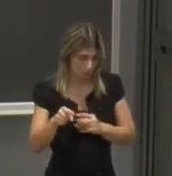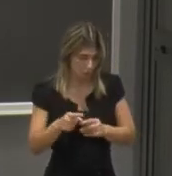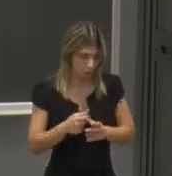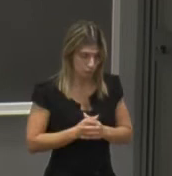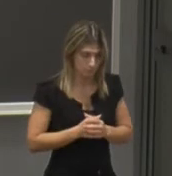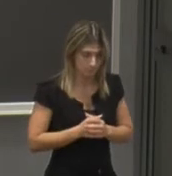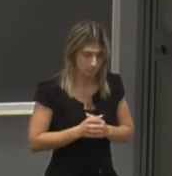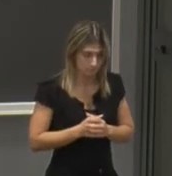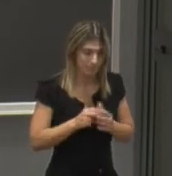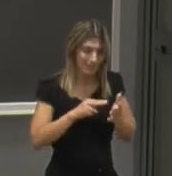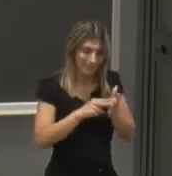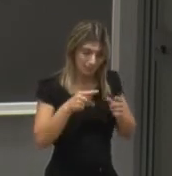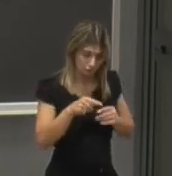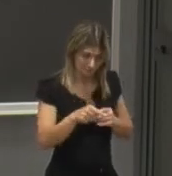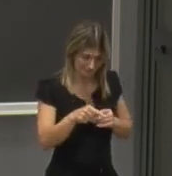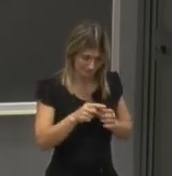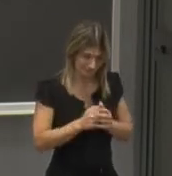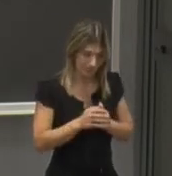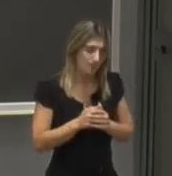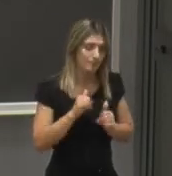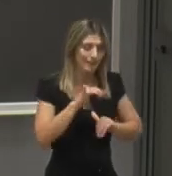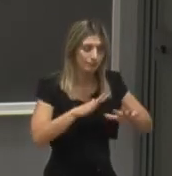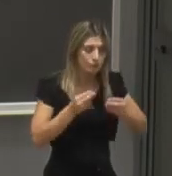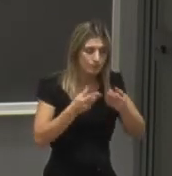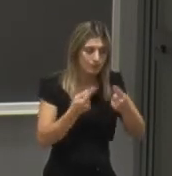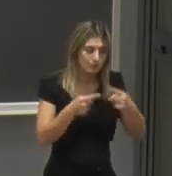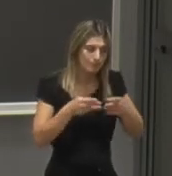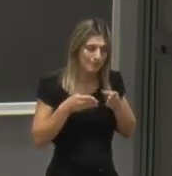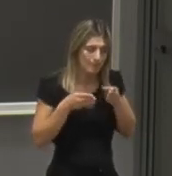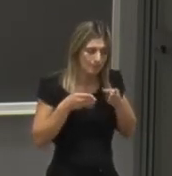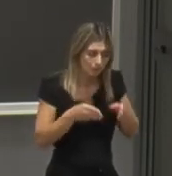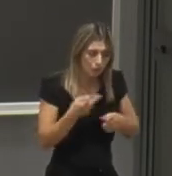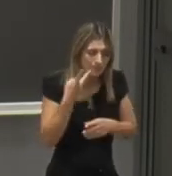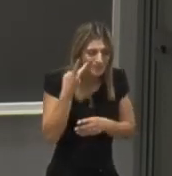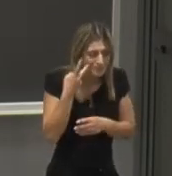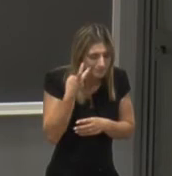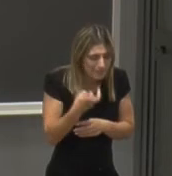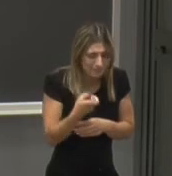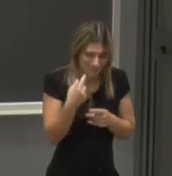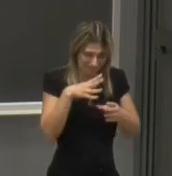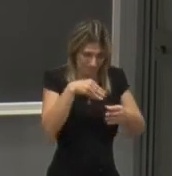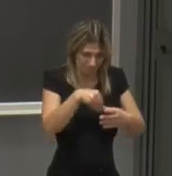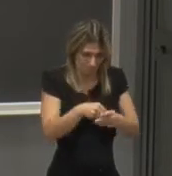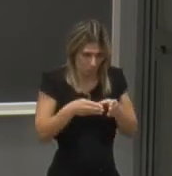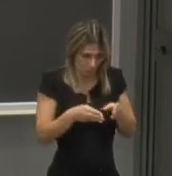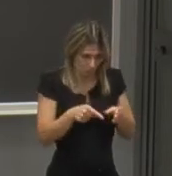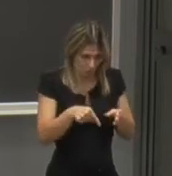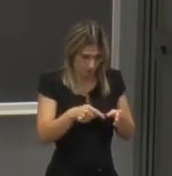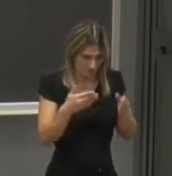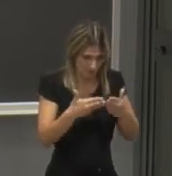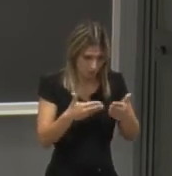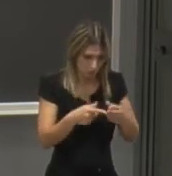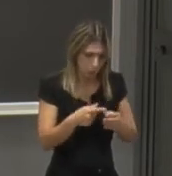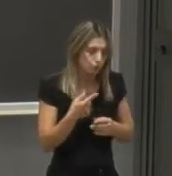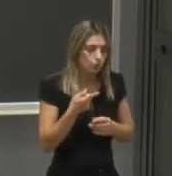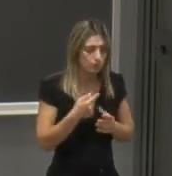l'ingegneria dell'automazione che è uno dei percorsi che prevediamo nei nostri corsi di studio è